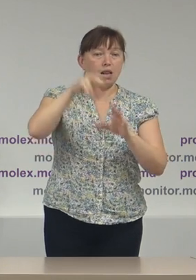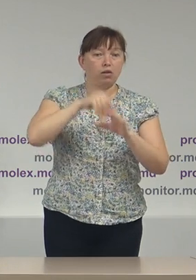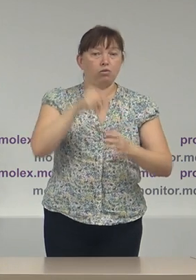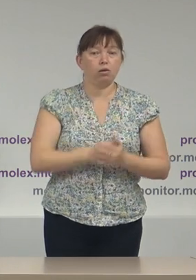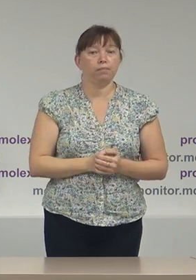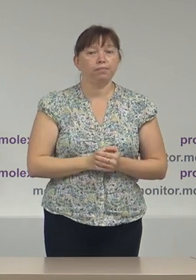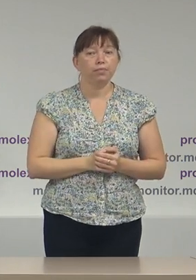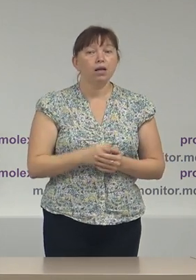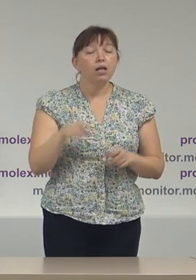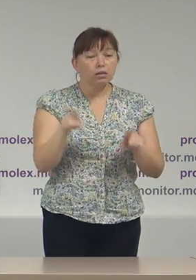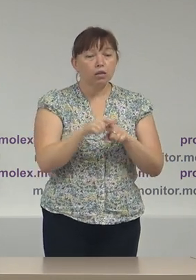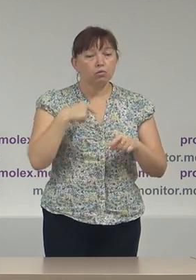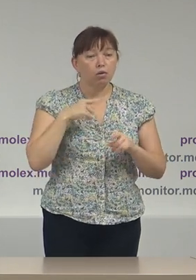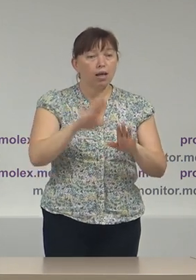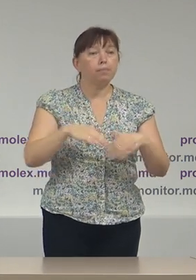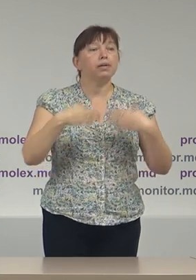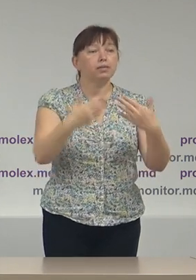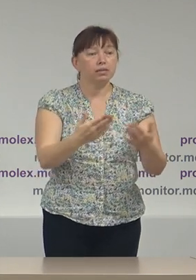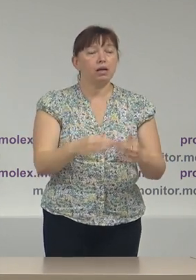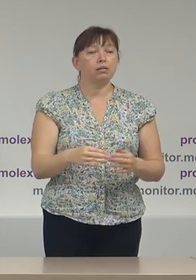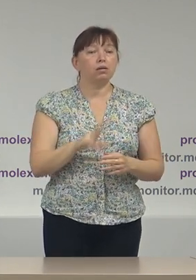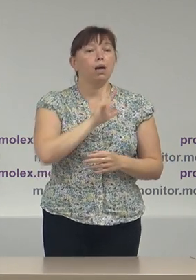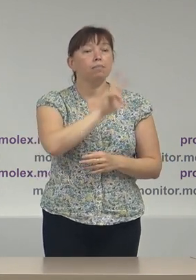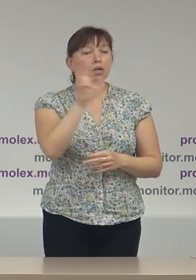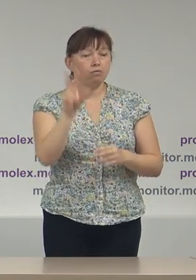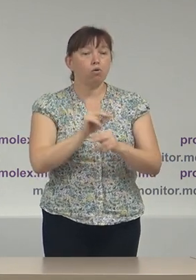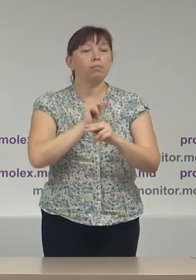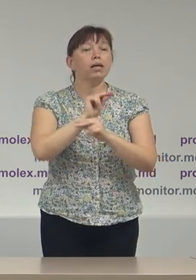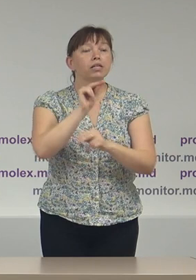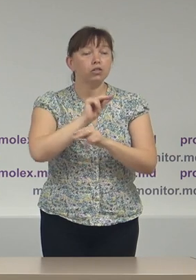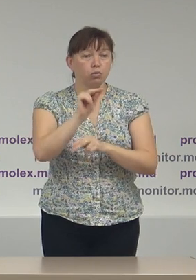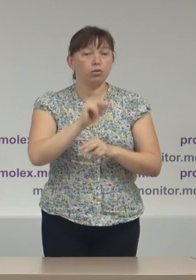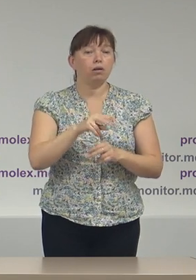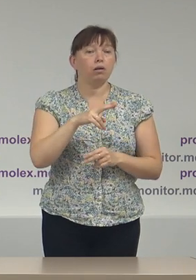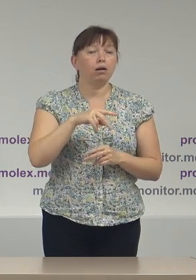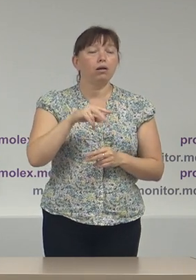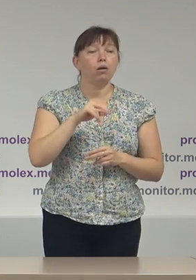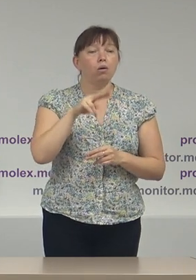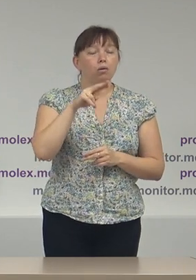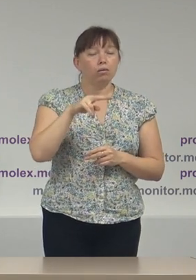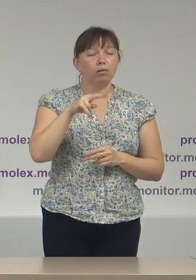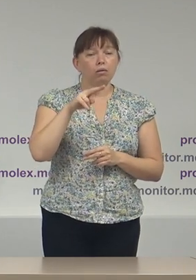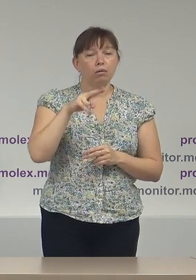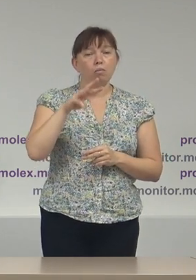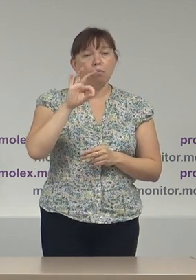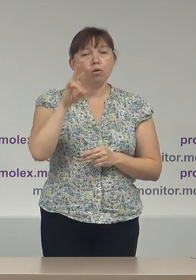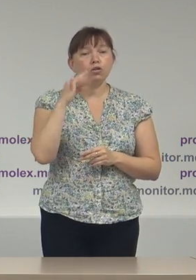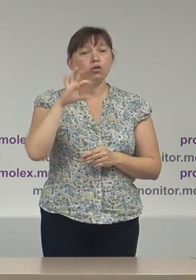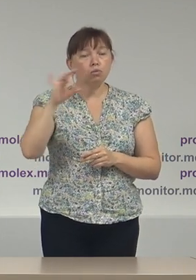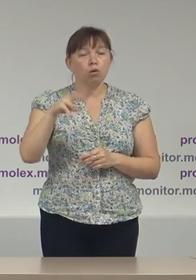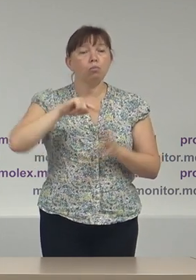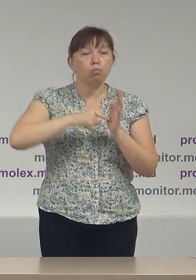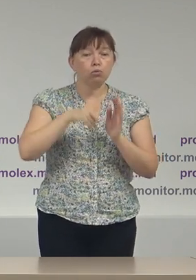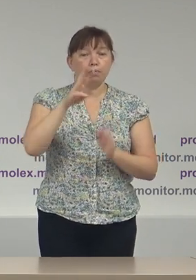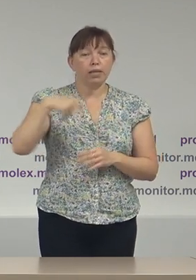La fel, noi le-am prezentat platforma instruire.monitor.media, pe